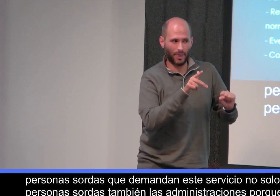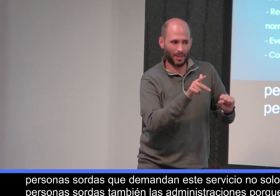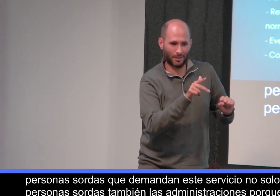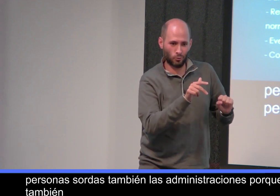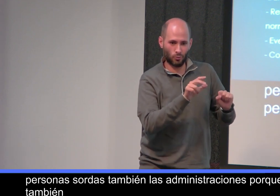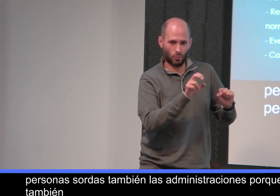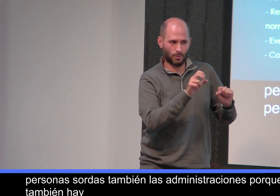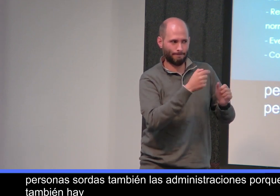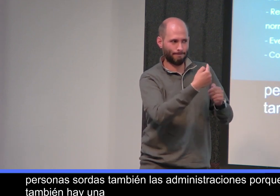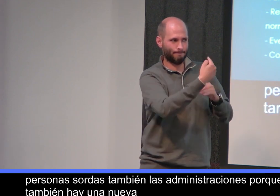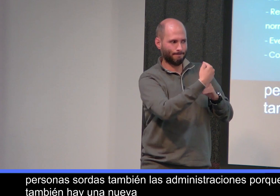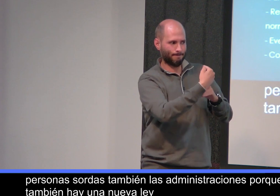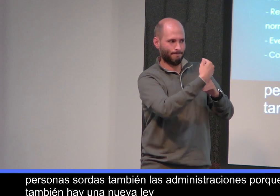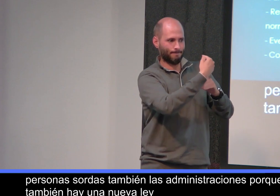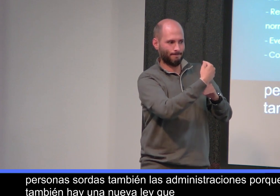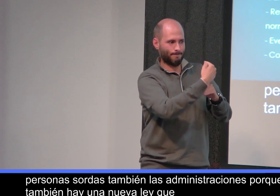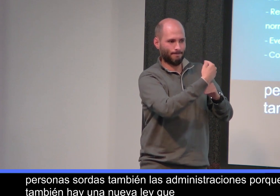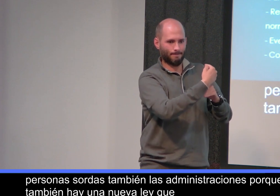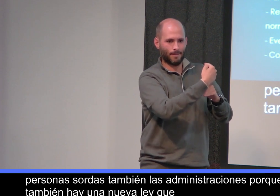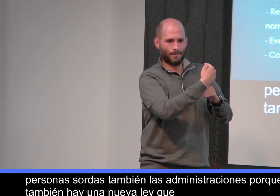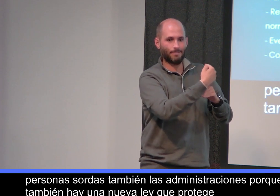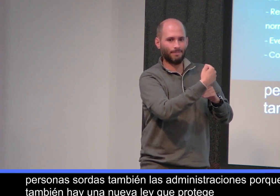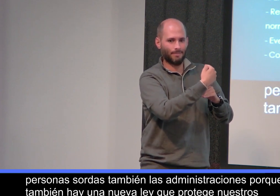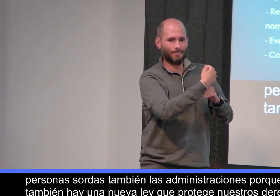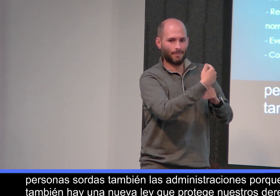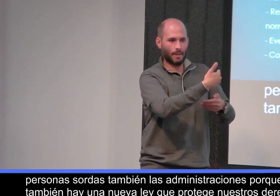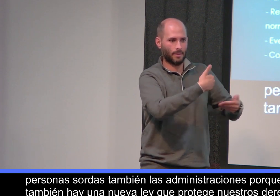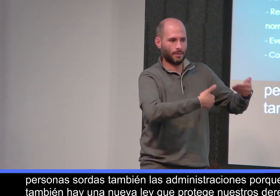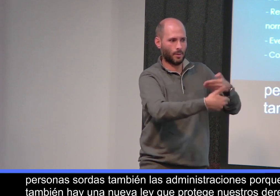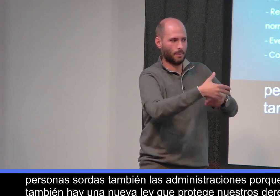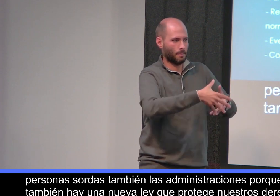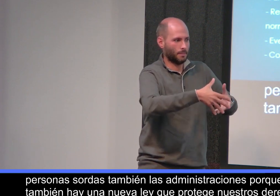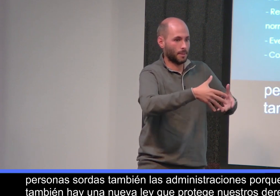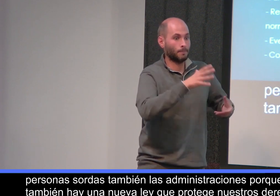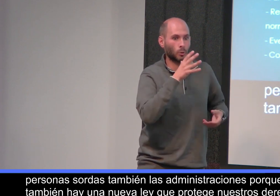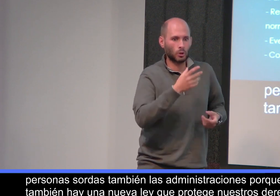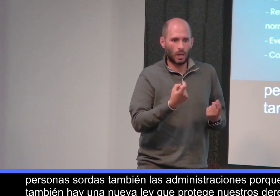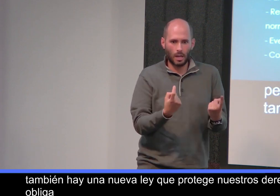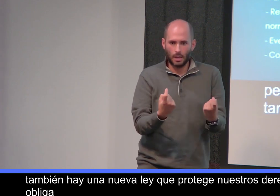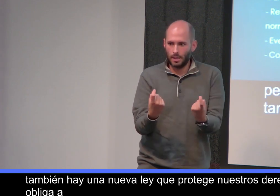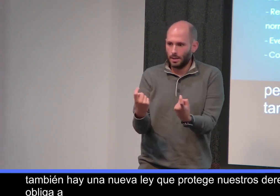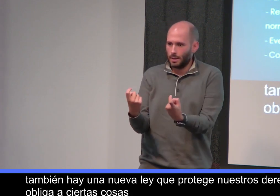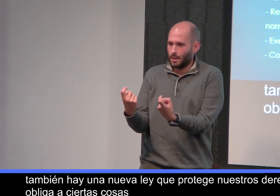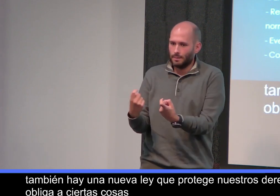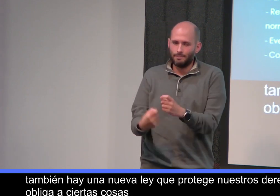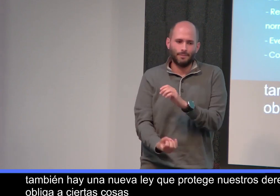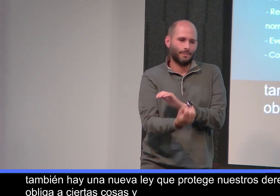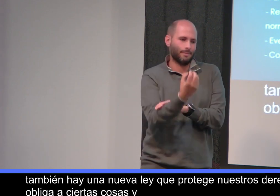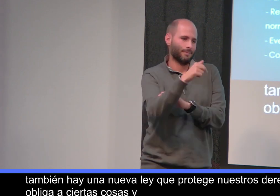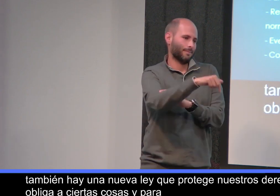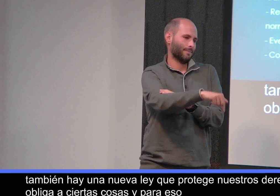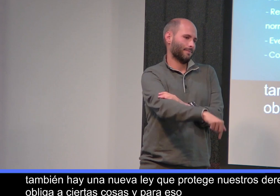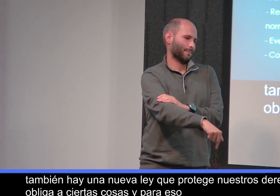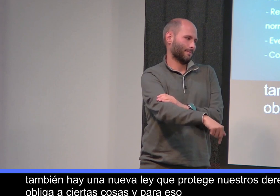una nueva ley que protege nuestros derechos, que obliga a ciertas cosas. Y para eso es necesario